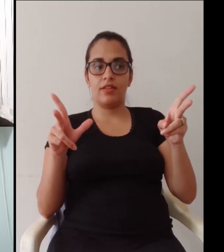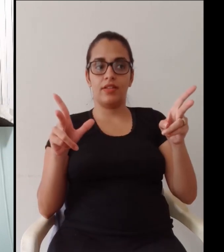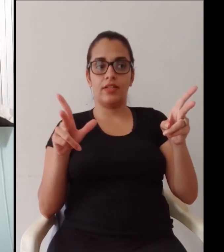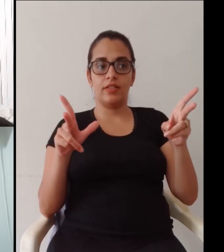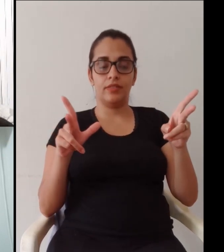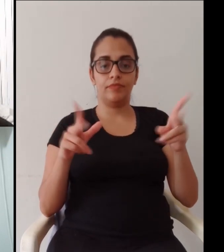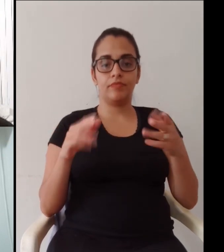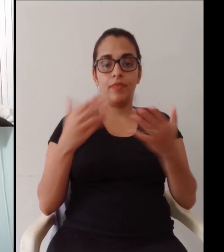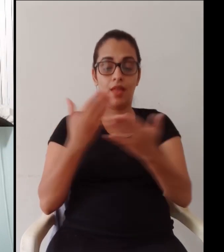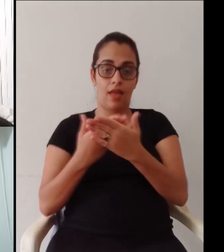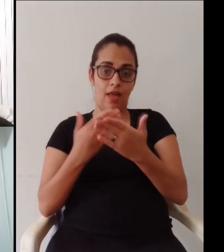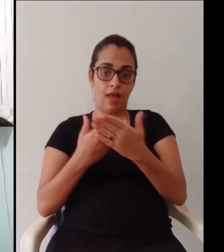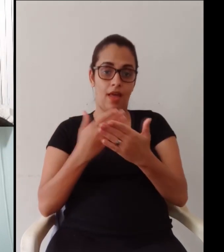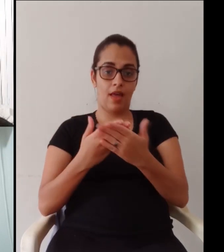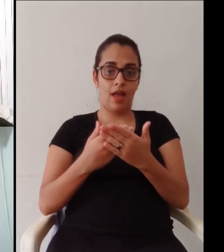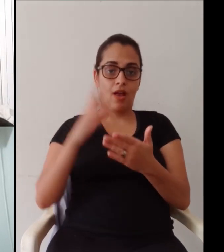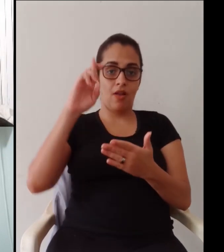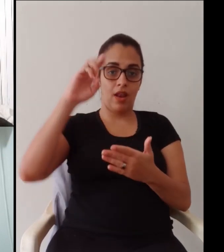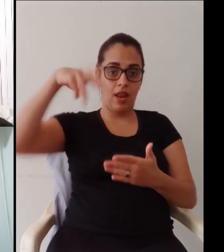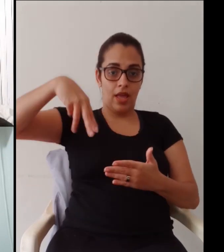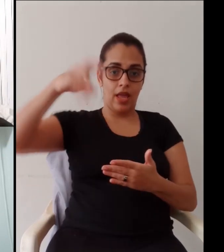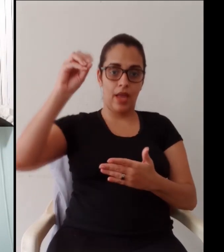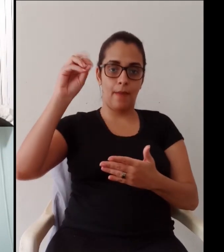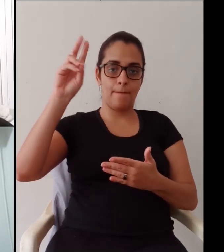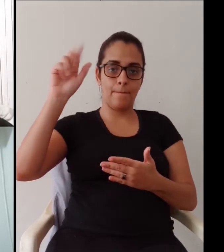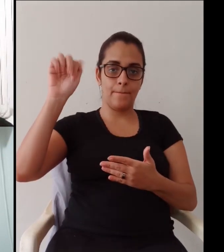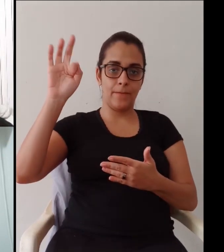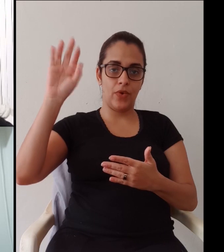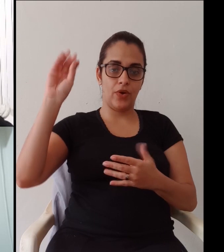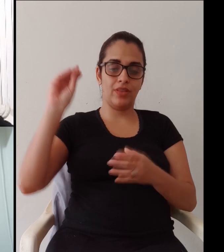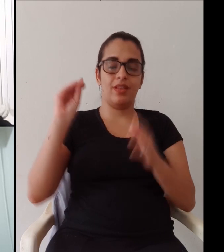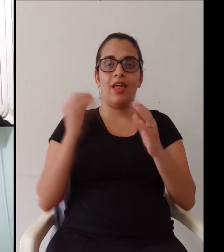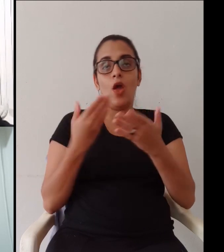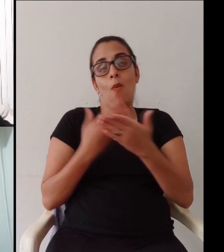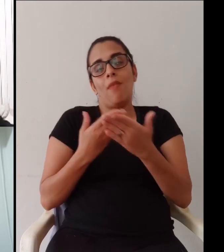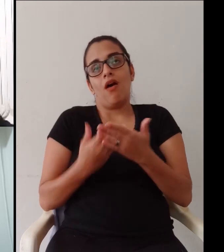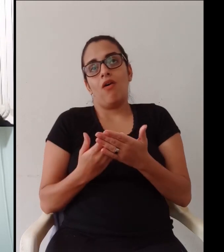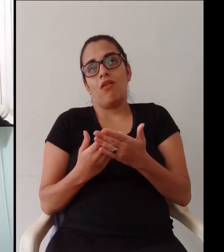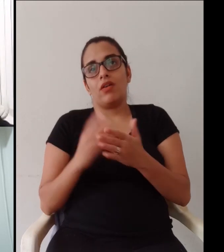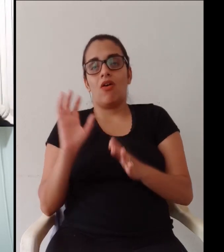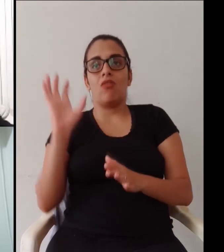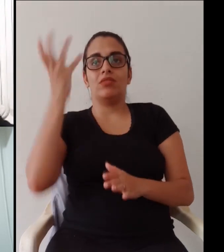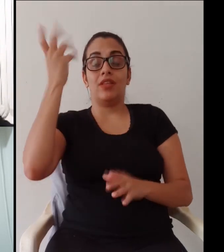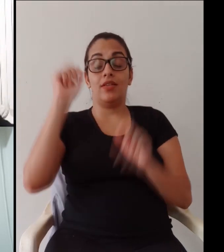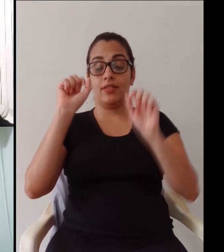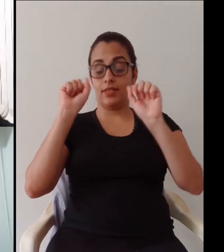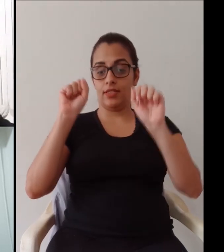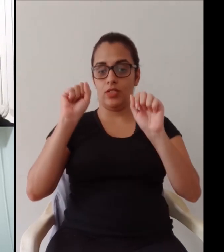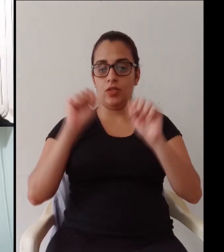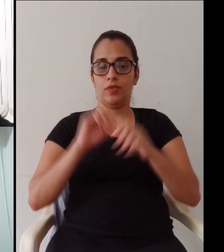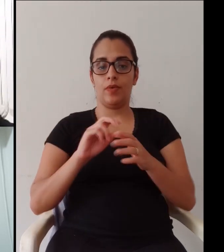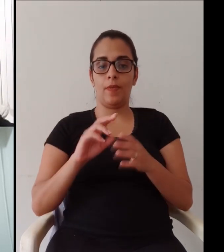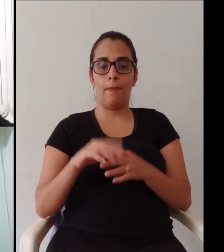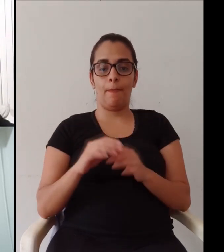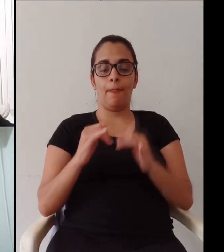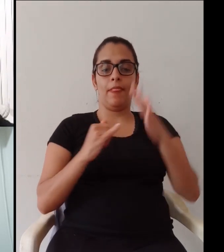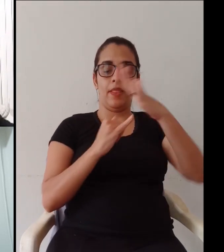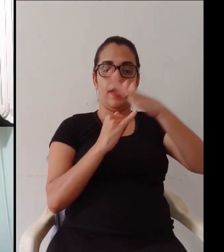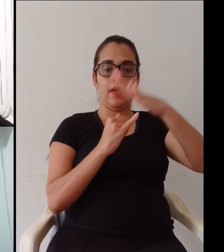Mariela as pessoas estão pedindo para reforçar a diferença de aula remota Então aula remota é algo muito